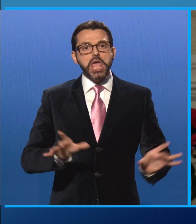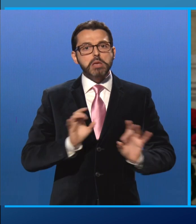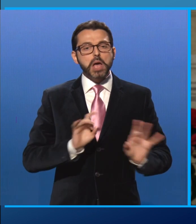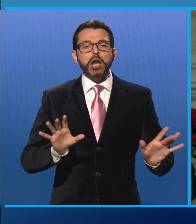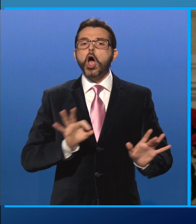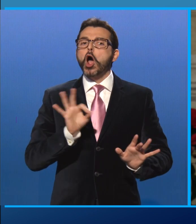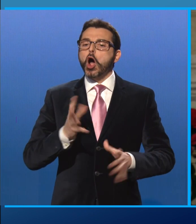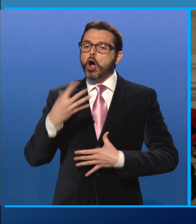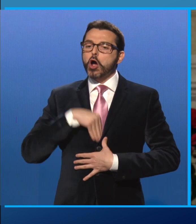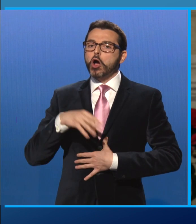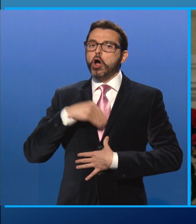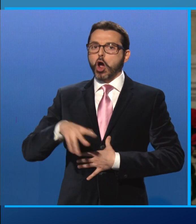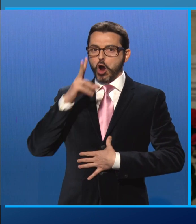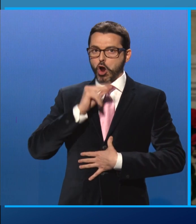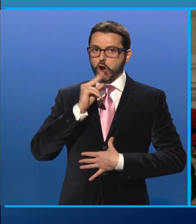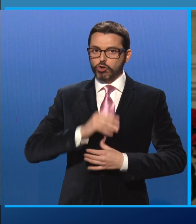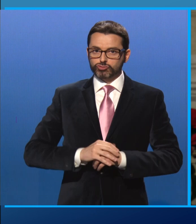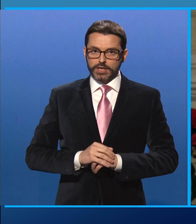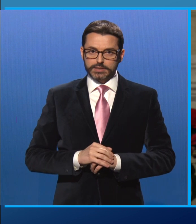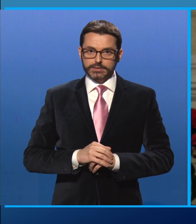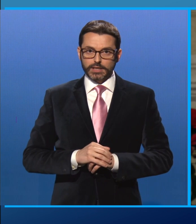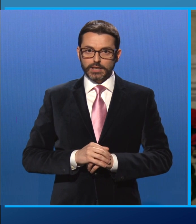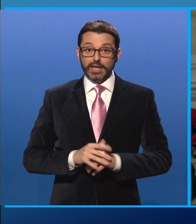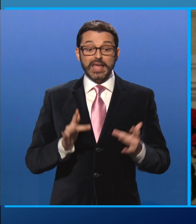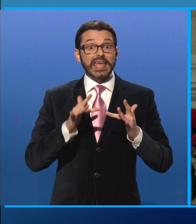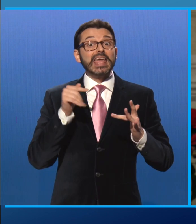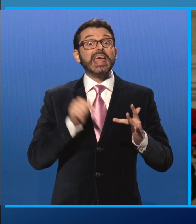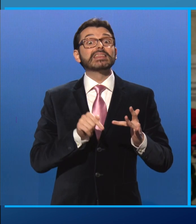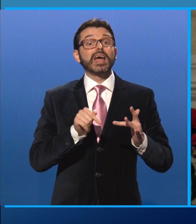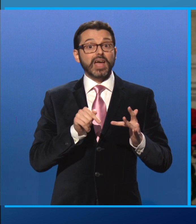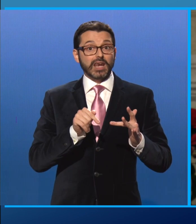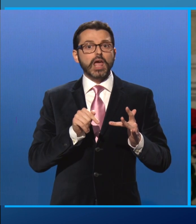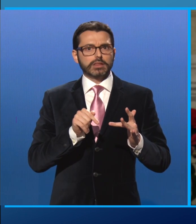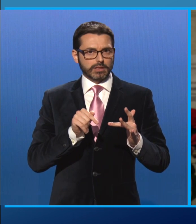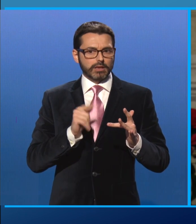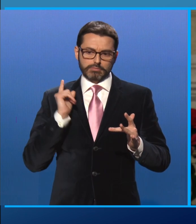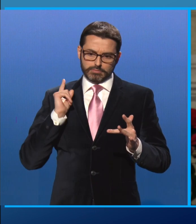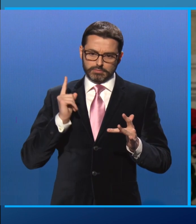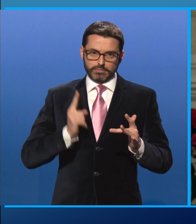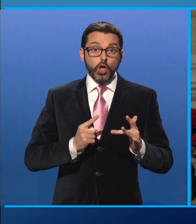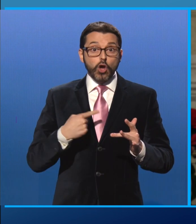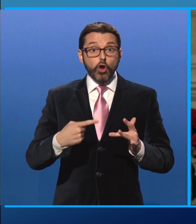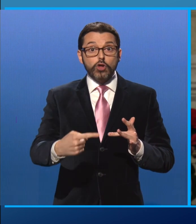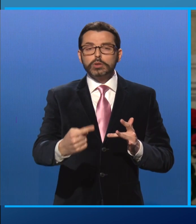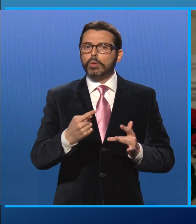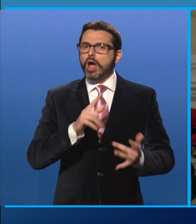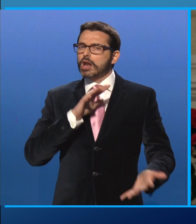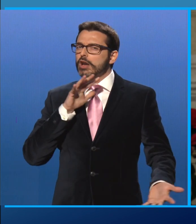le proprie conoscenze. Internet è stata e continua ad essere una grande rivoluzione democratica,